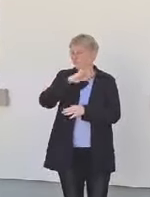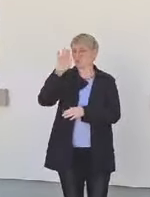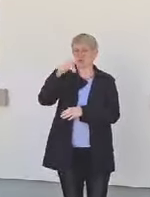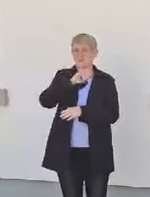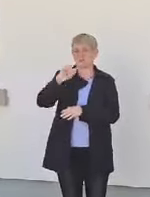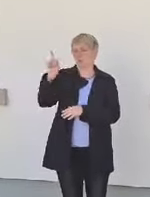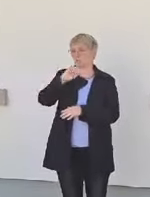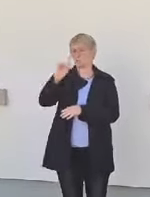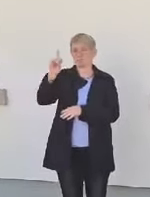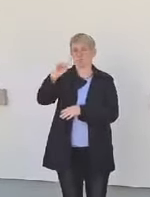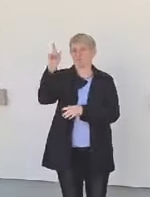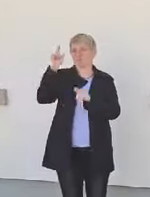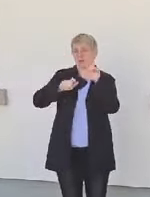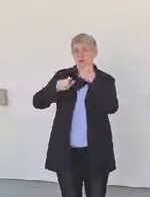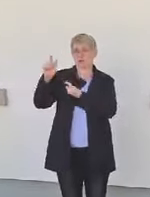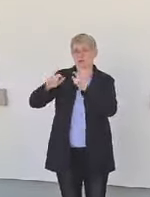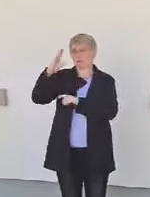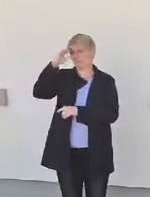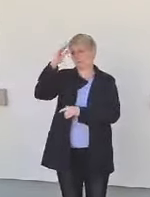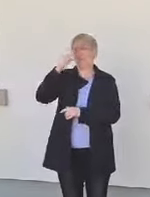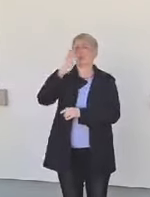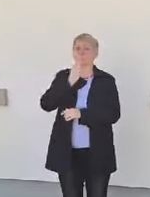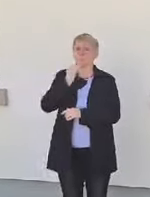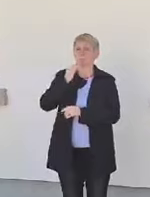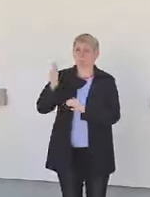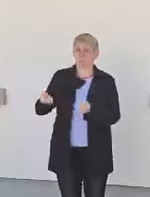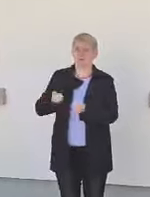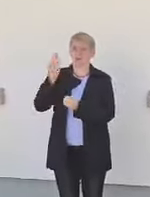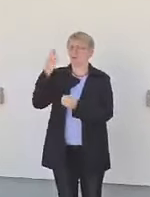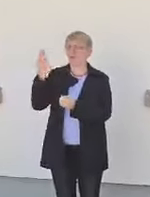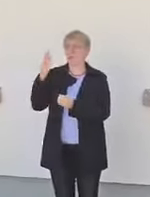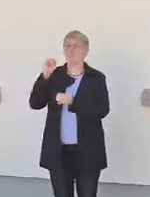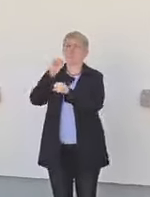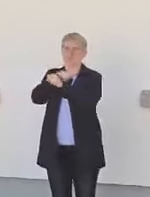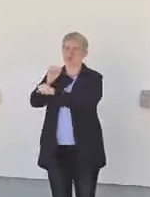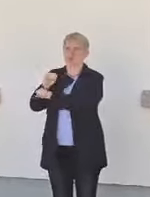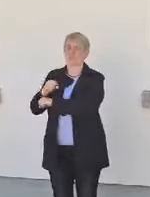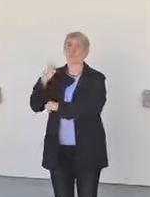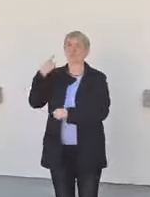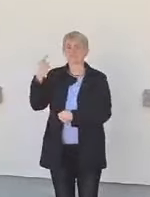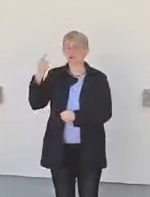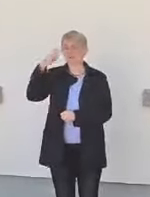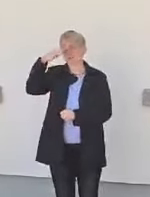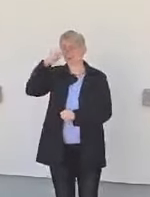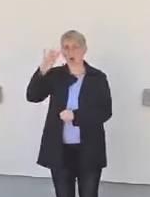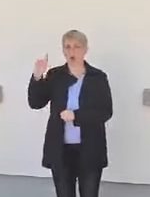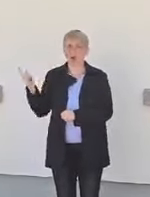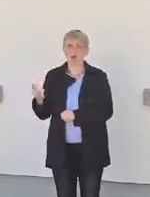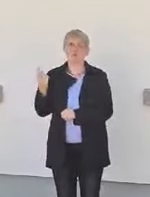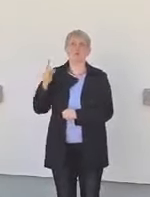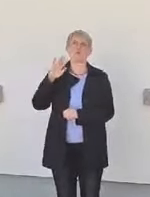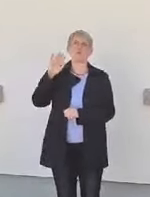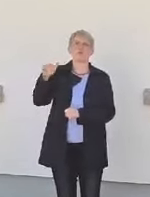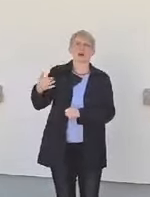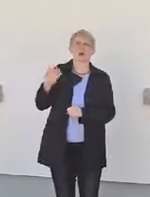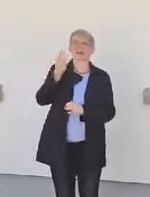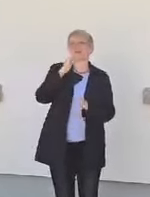Bloch. Und er kam mit über 10.900 anderen jüdischen Männern